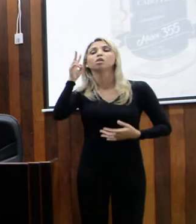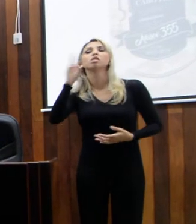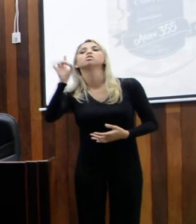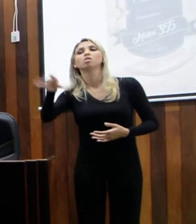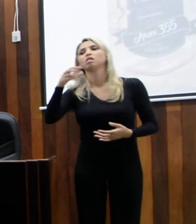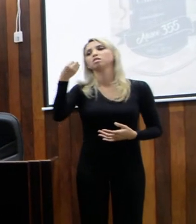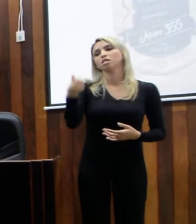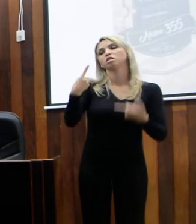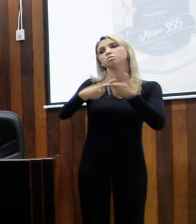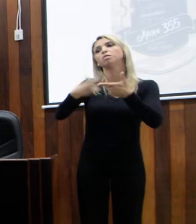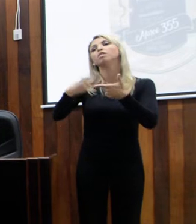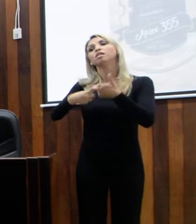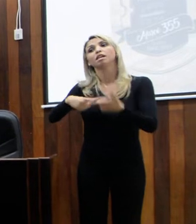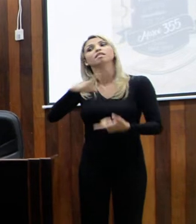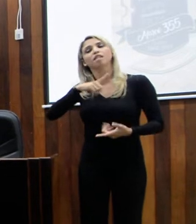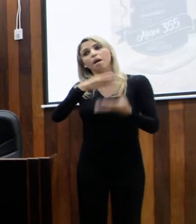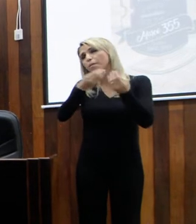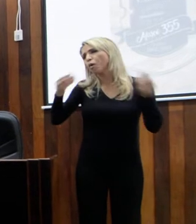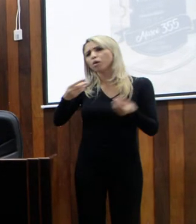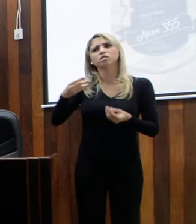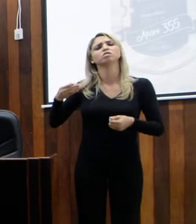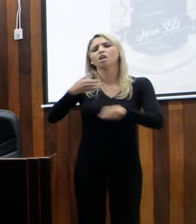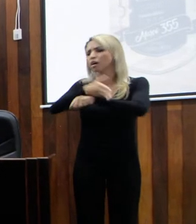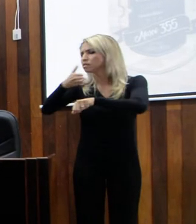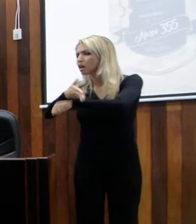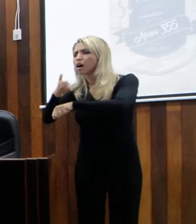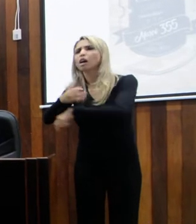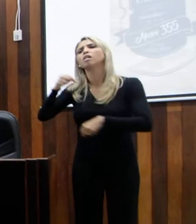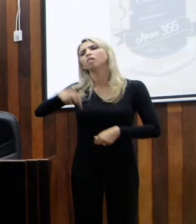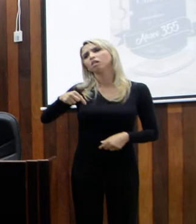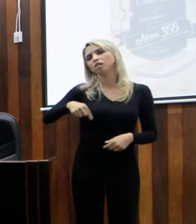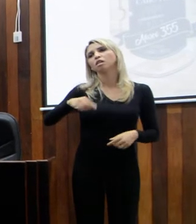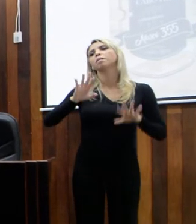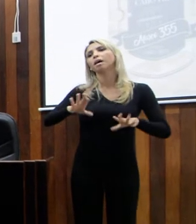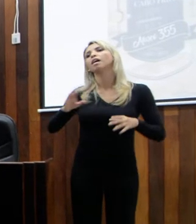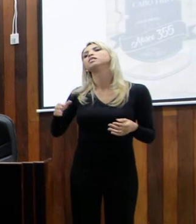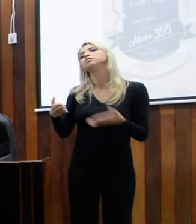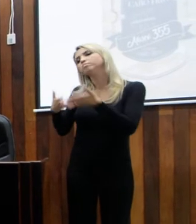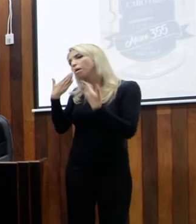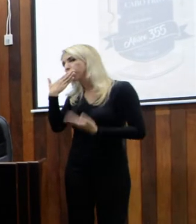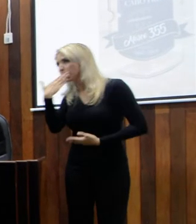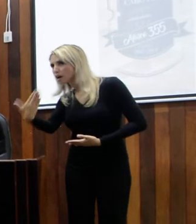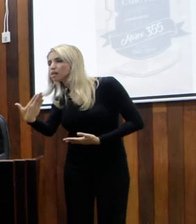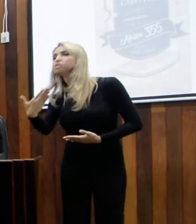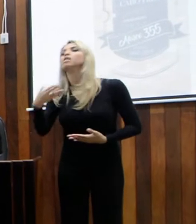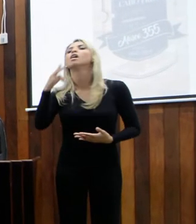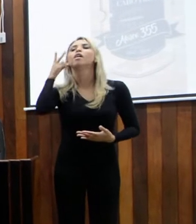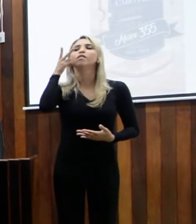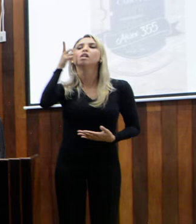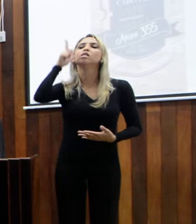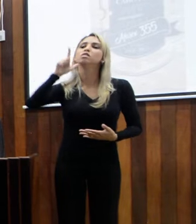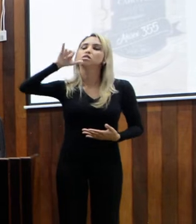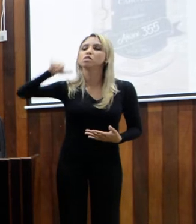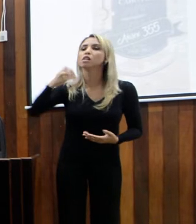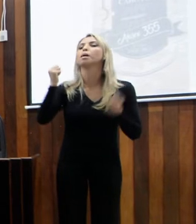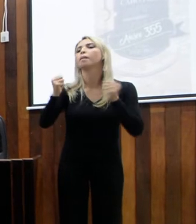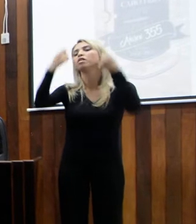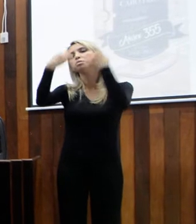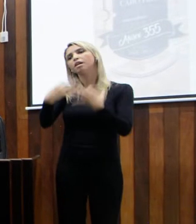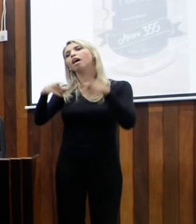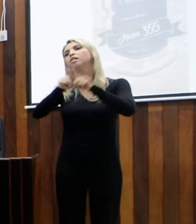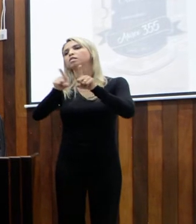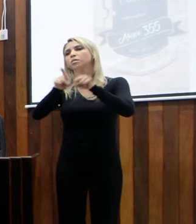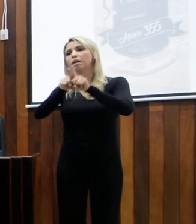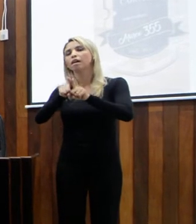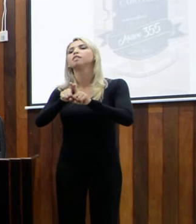dos outros presidentes que aqui passaram. Mas, peço que a TICJ possa falar um pouco também do ex-presidente dessa casa, o senhor